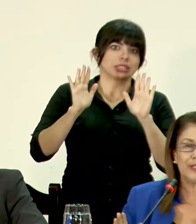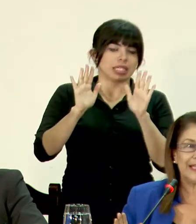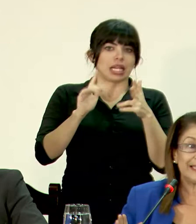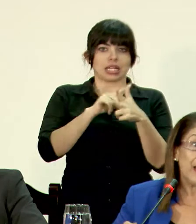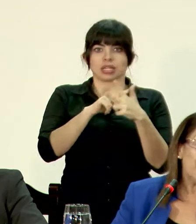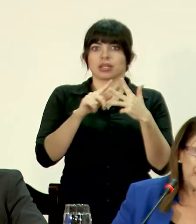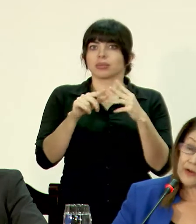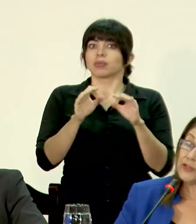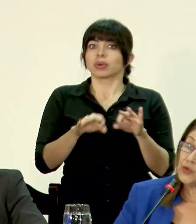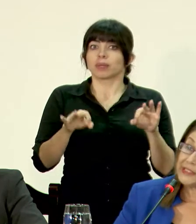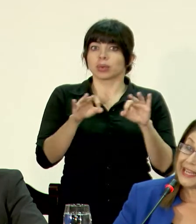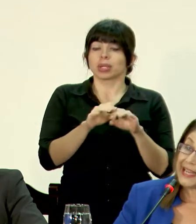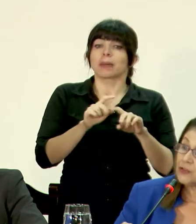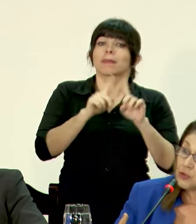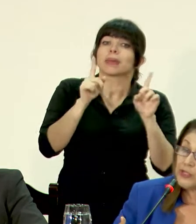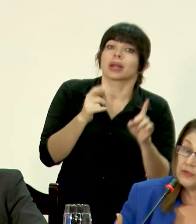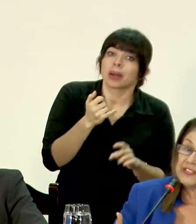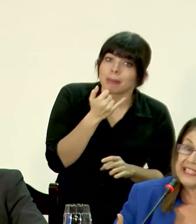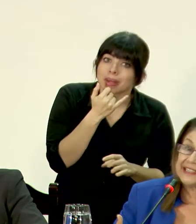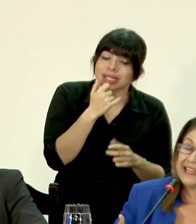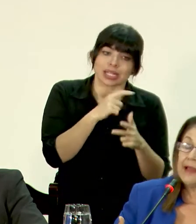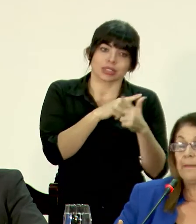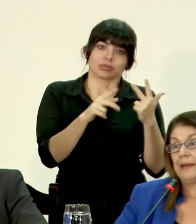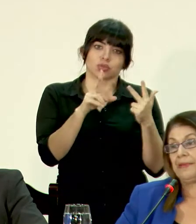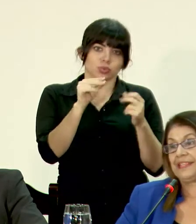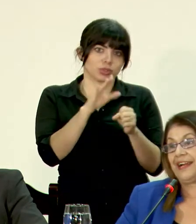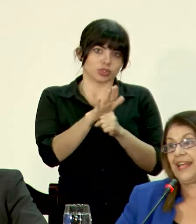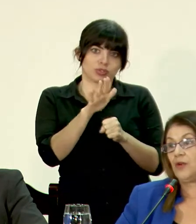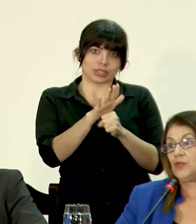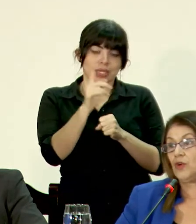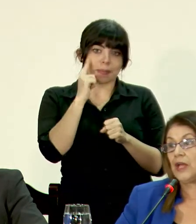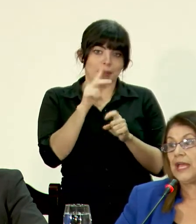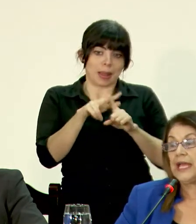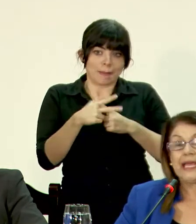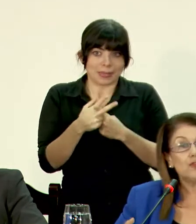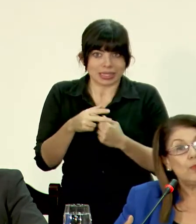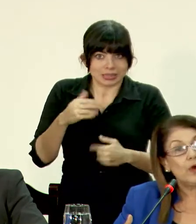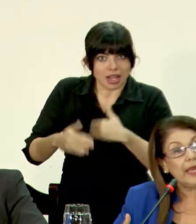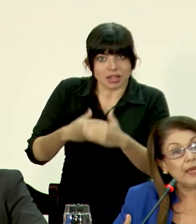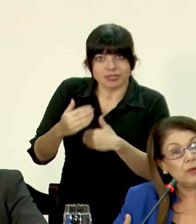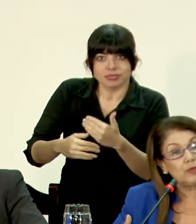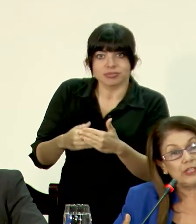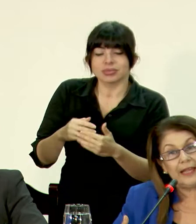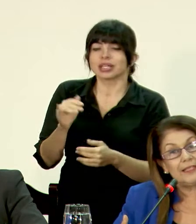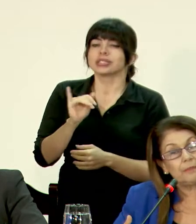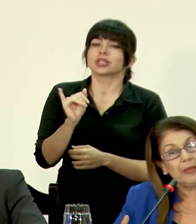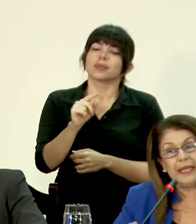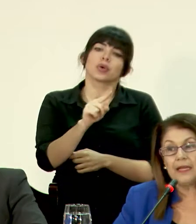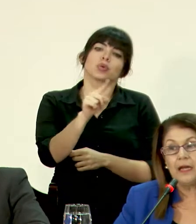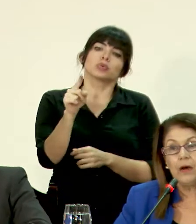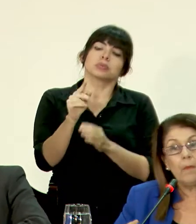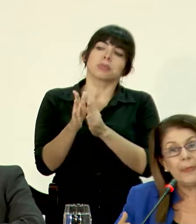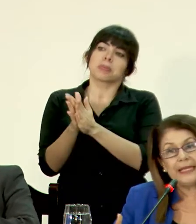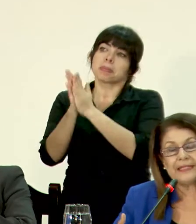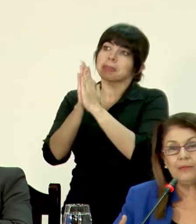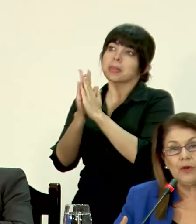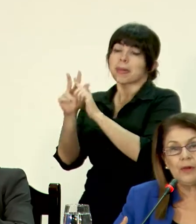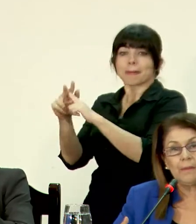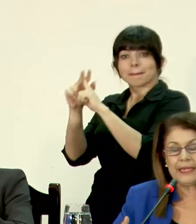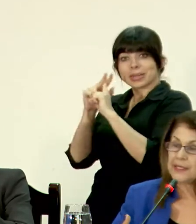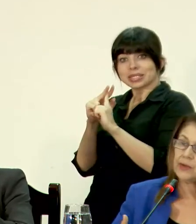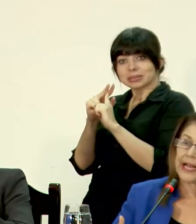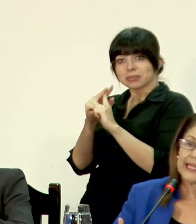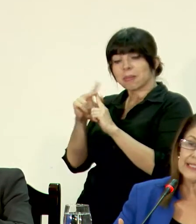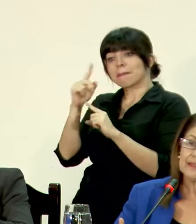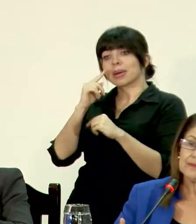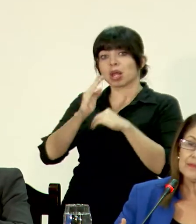es algo muy importante. Pero resulta que eso no es suficiente para empezar la ejecución. Es como que ustedes pidan un préstamo